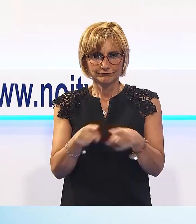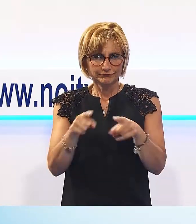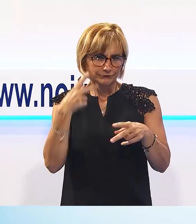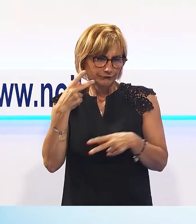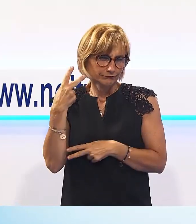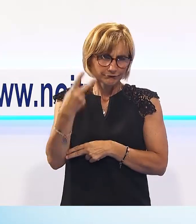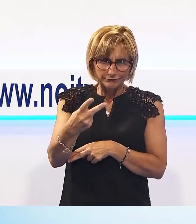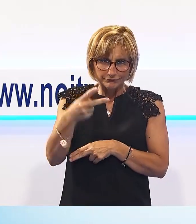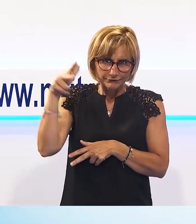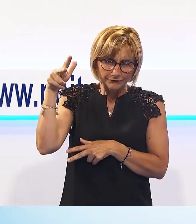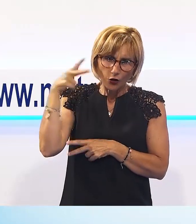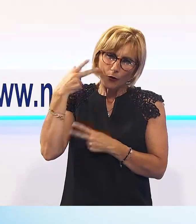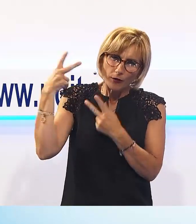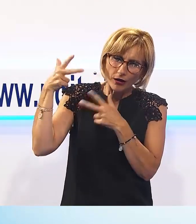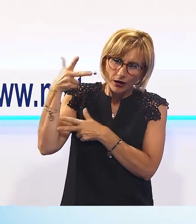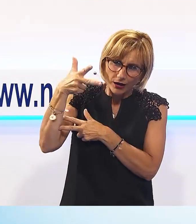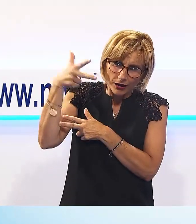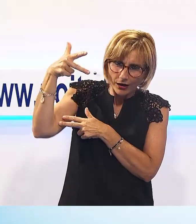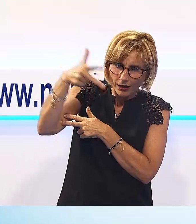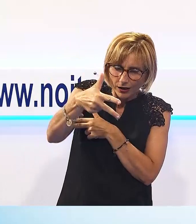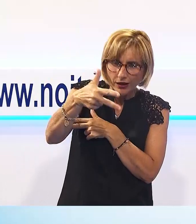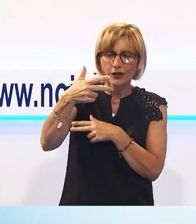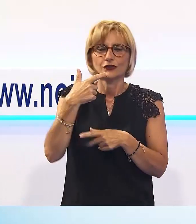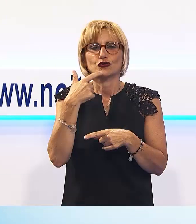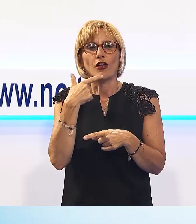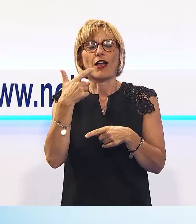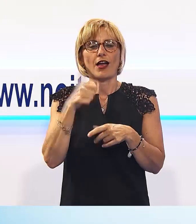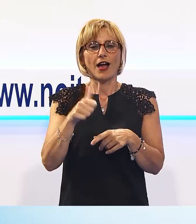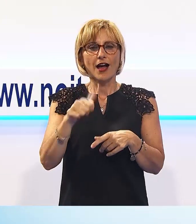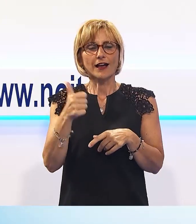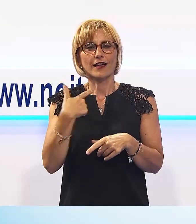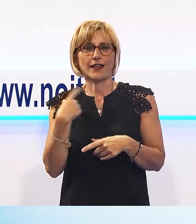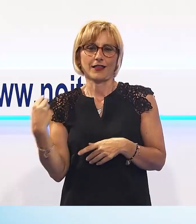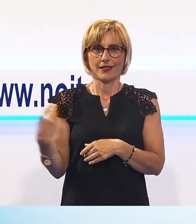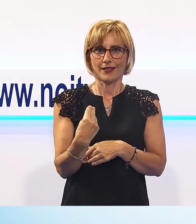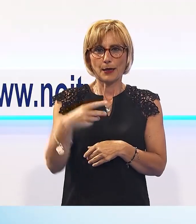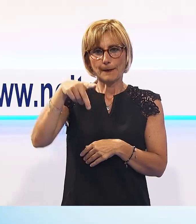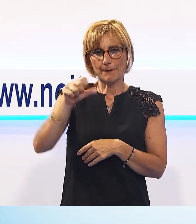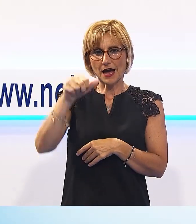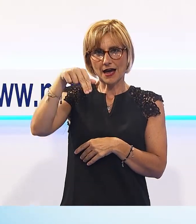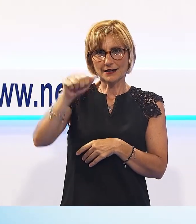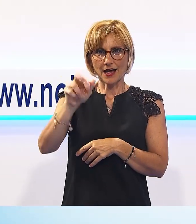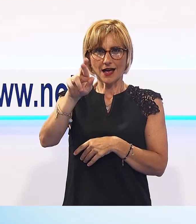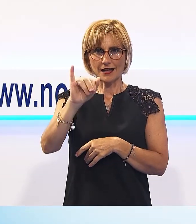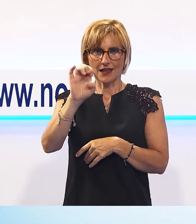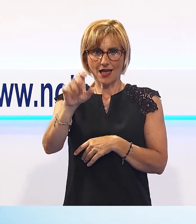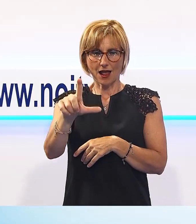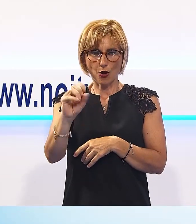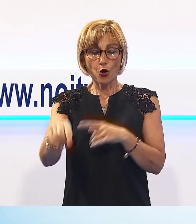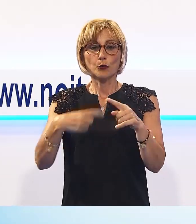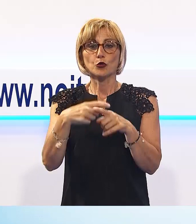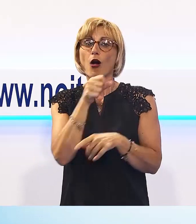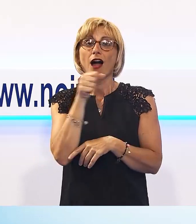Tra pezzi remixati, colpi di teatro, fra cui la comparsata dell'amico Giorgio Panariello e brani amatissimi della sua carriera,